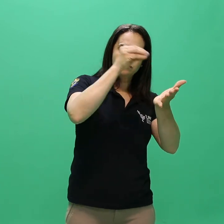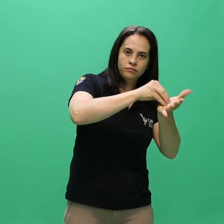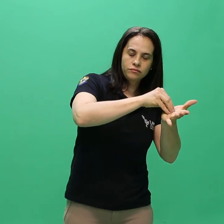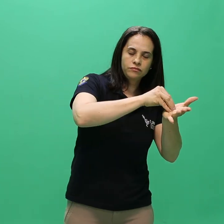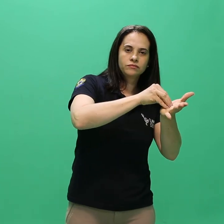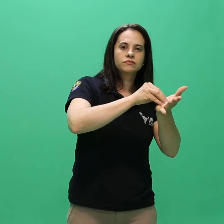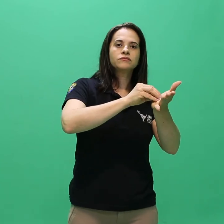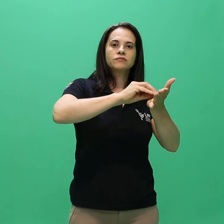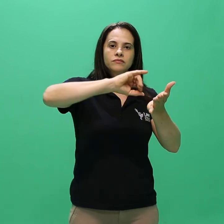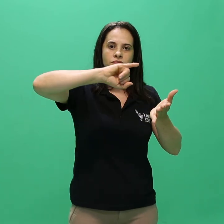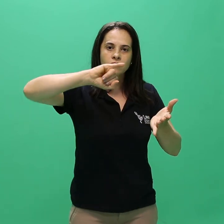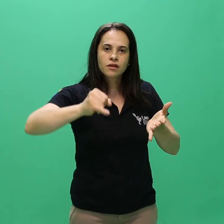candidatos aprovados.